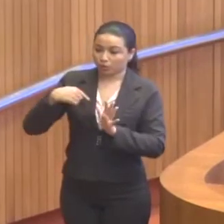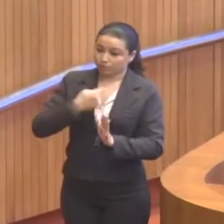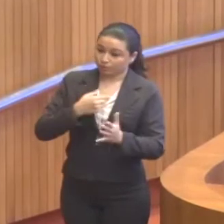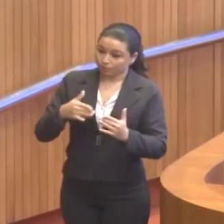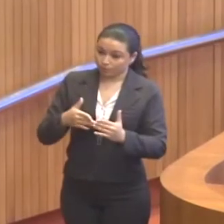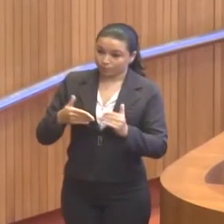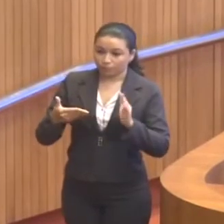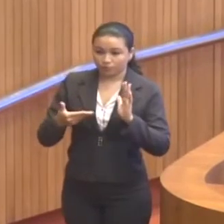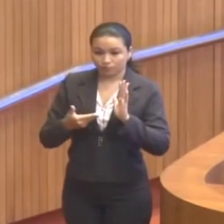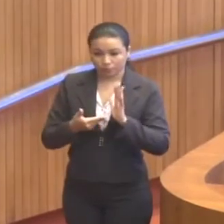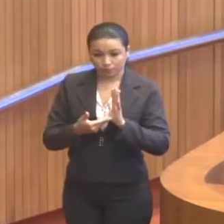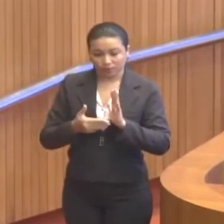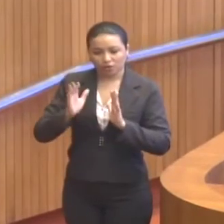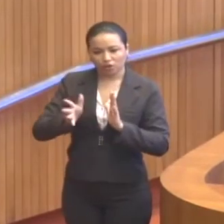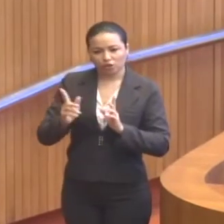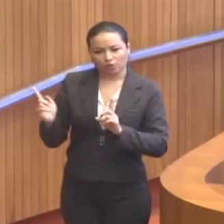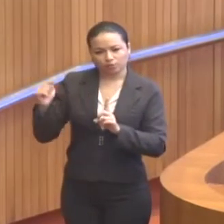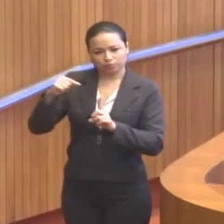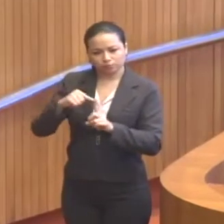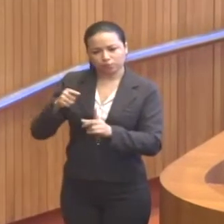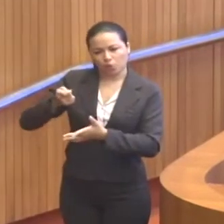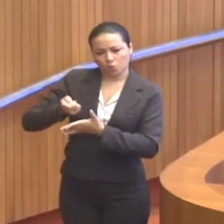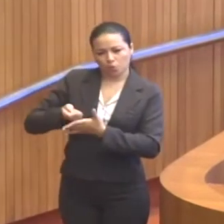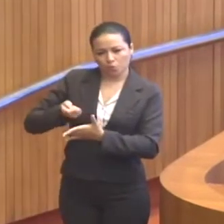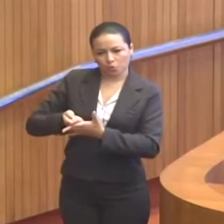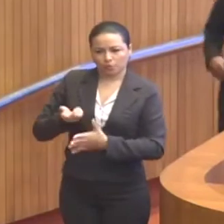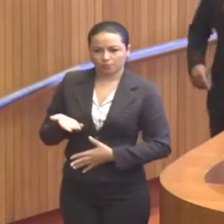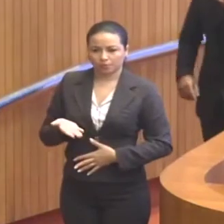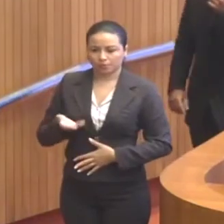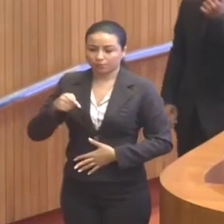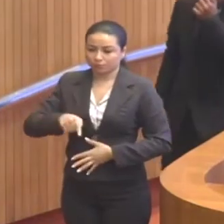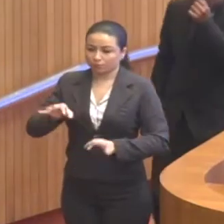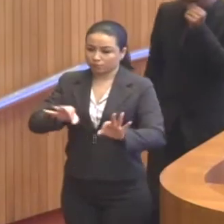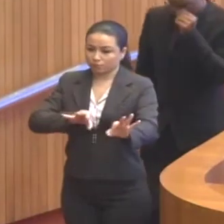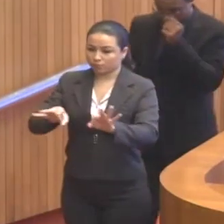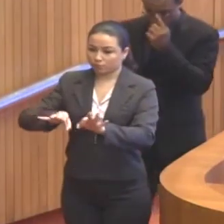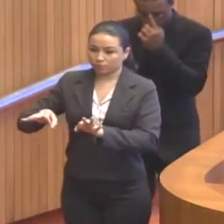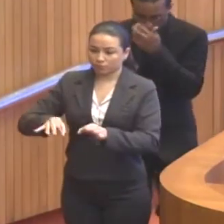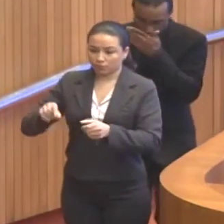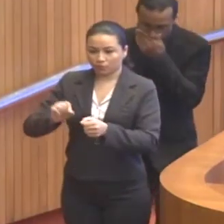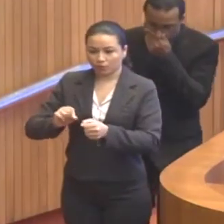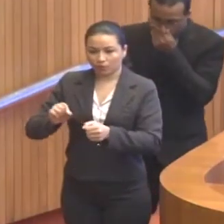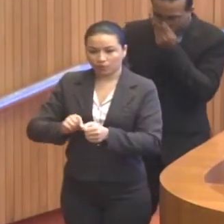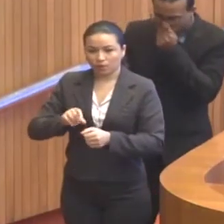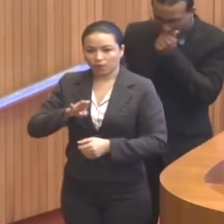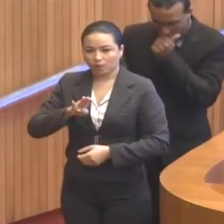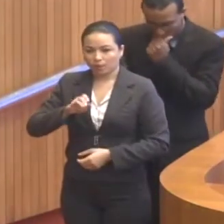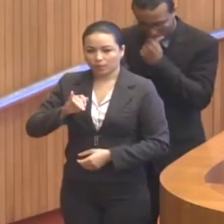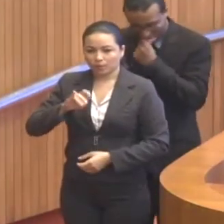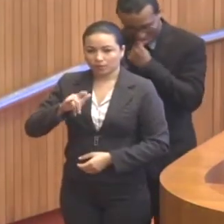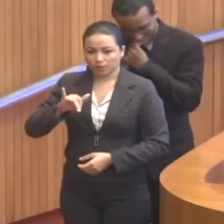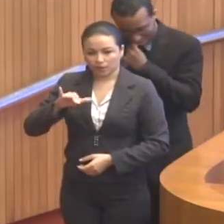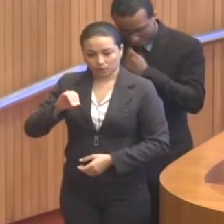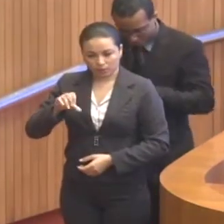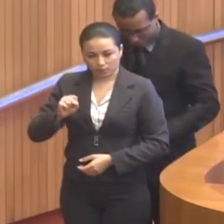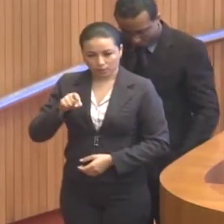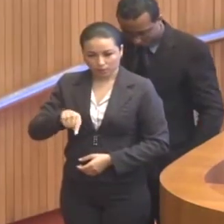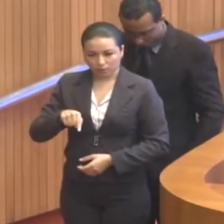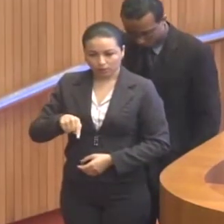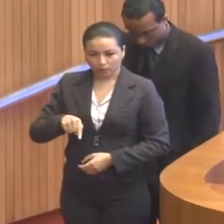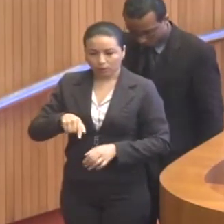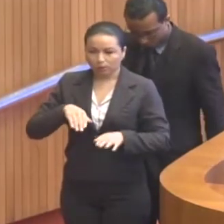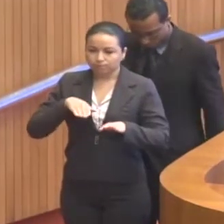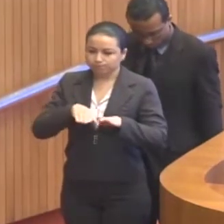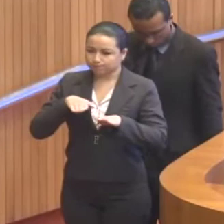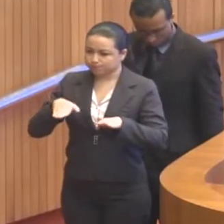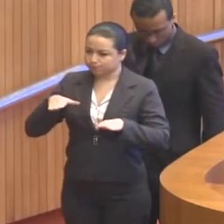iniciativa, que visa tornar obrigatório a instalação de bicicletários nos estacionamentos